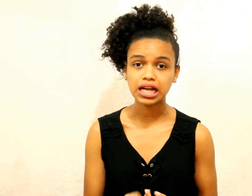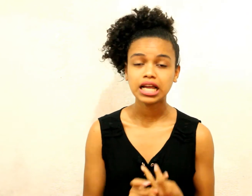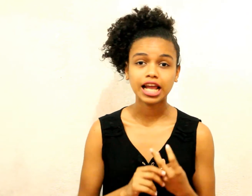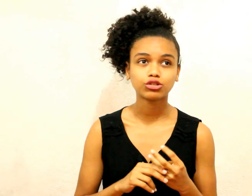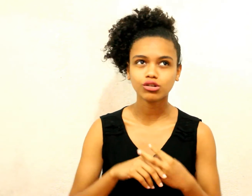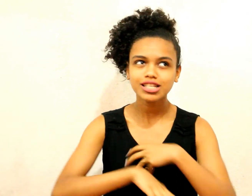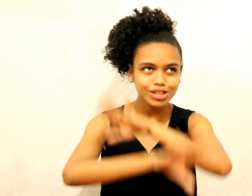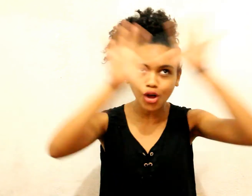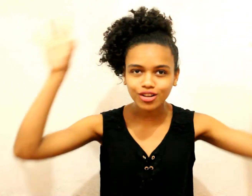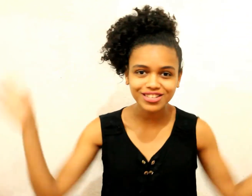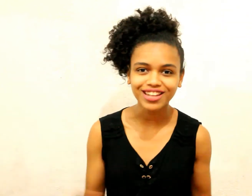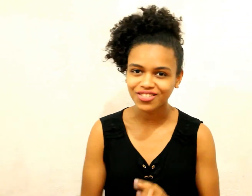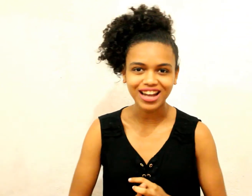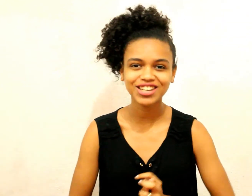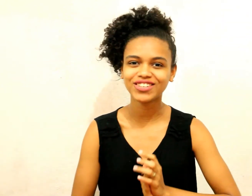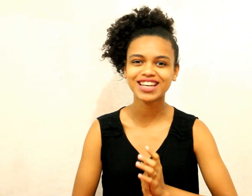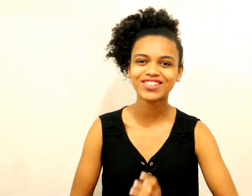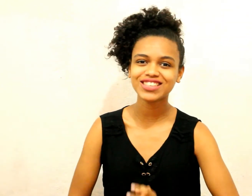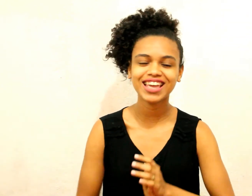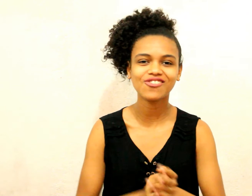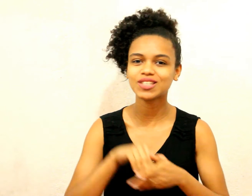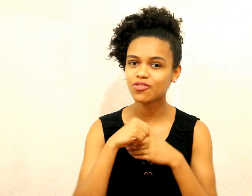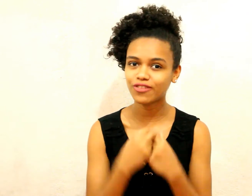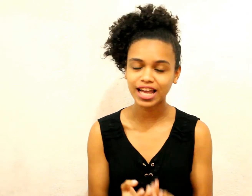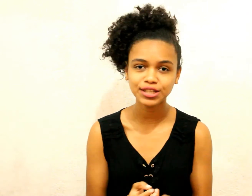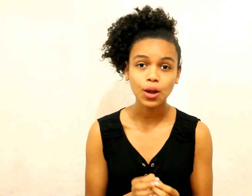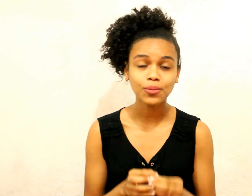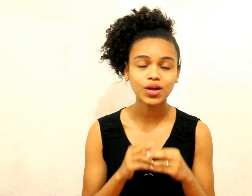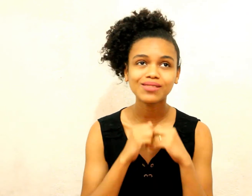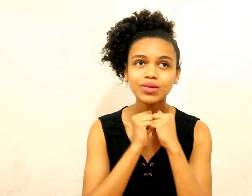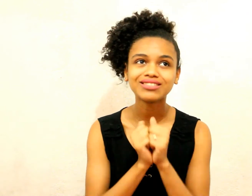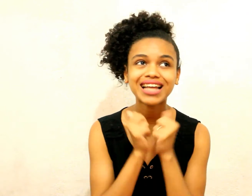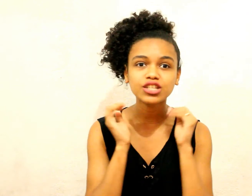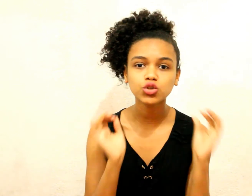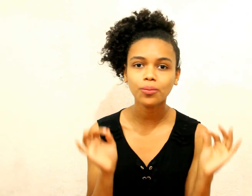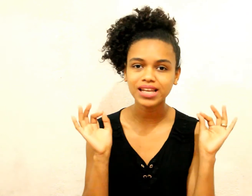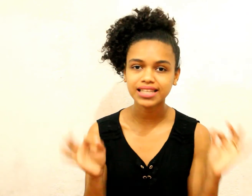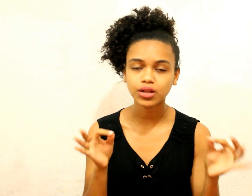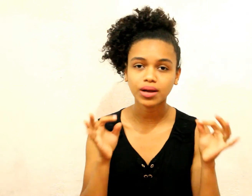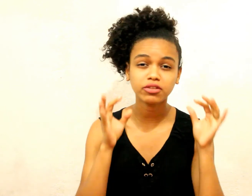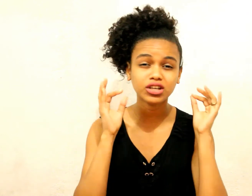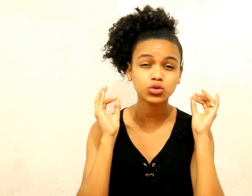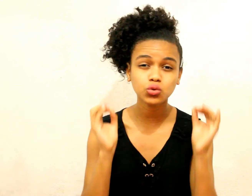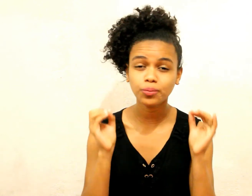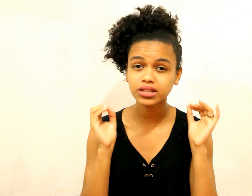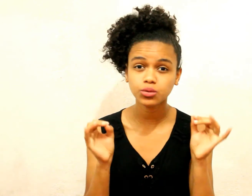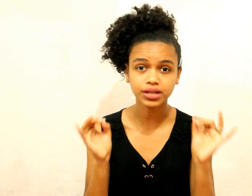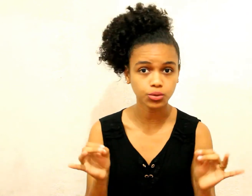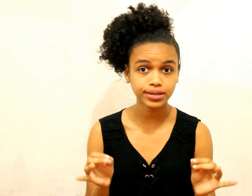É todo esse sódio assim naturais Que você conseguir, você faz Porque, mano, dá super certo O cabelo fica super, super, super